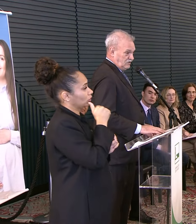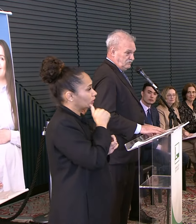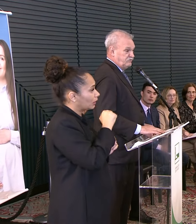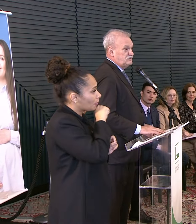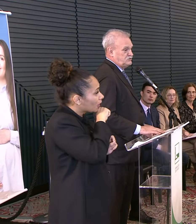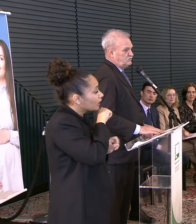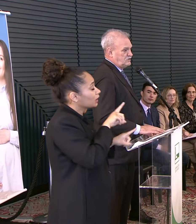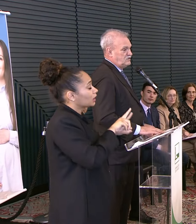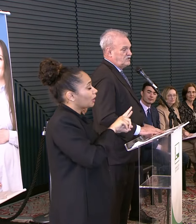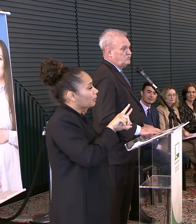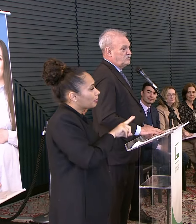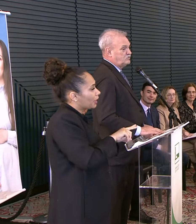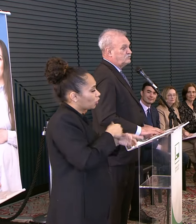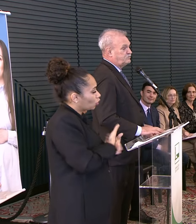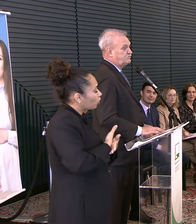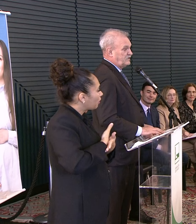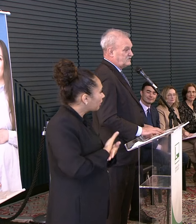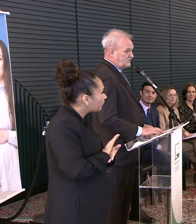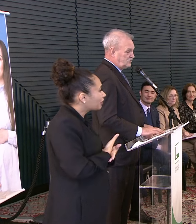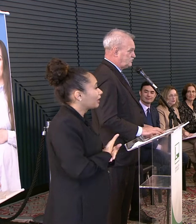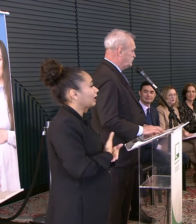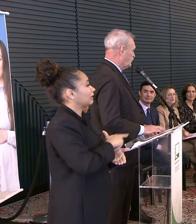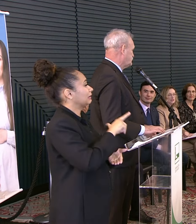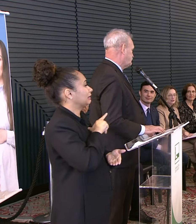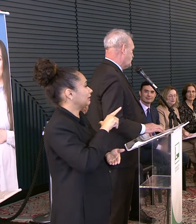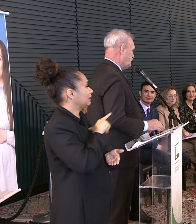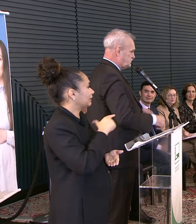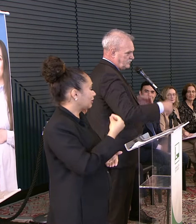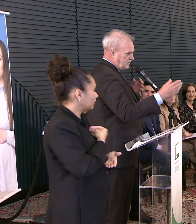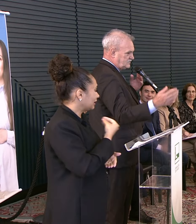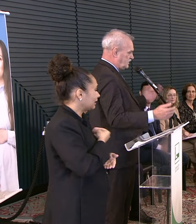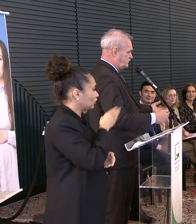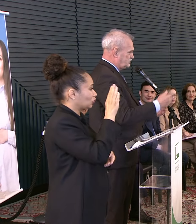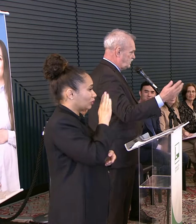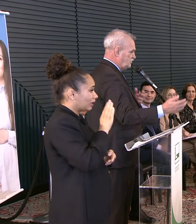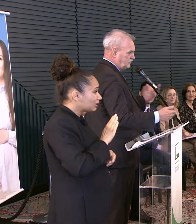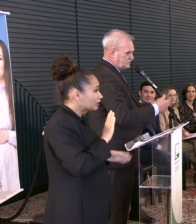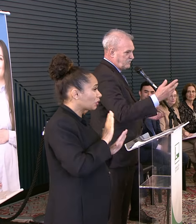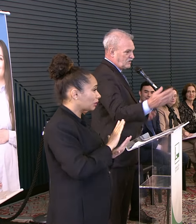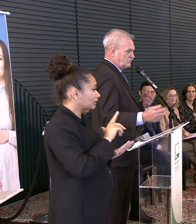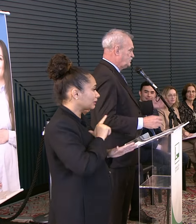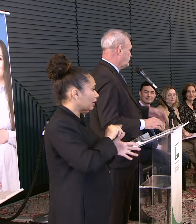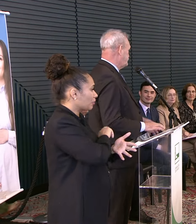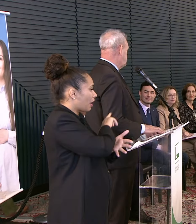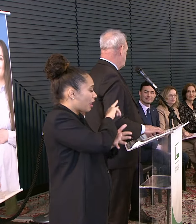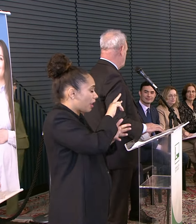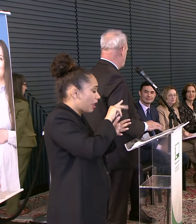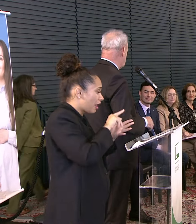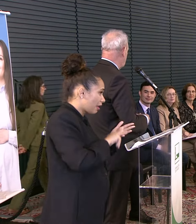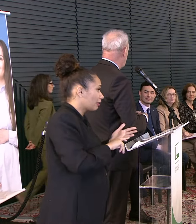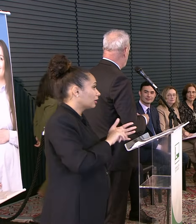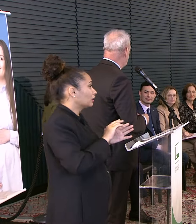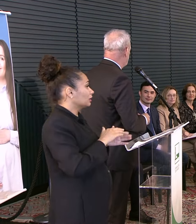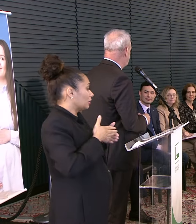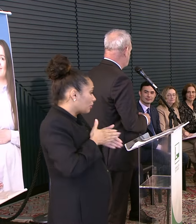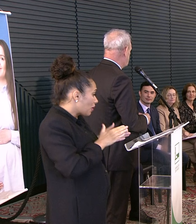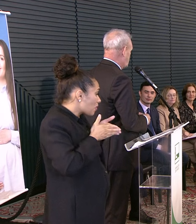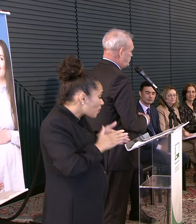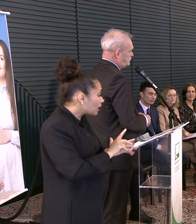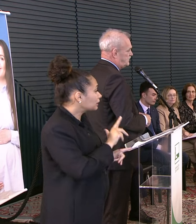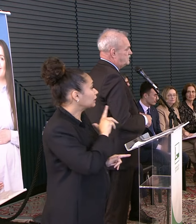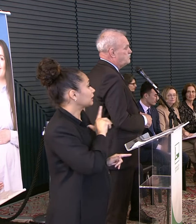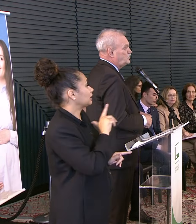infantil Que ainda é muito presente No nosso país Apesar dos inúmeros Pactos que nós fizemos Nós temos